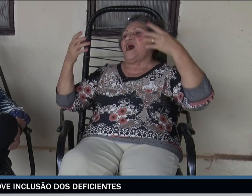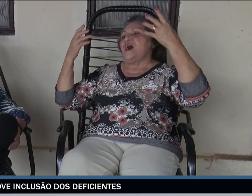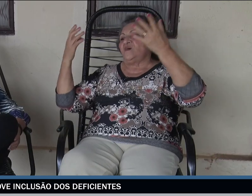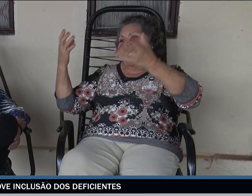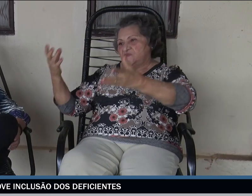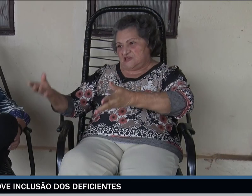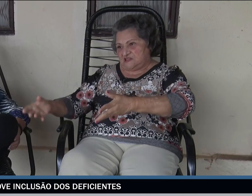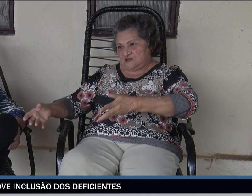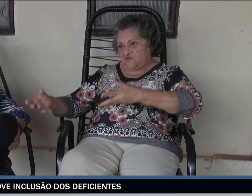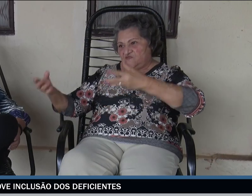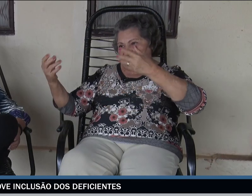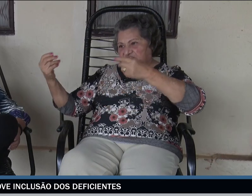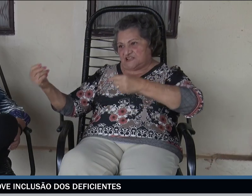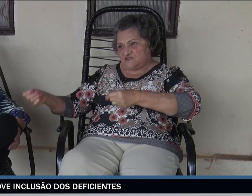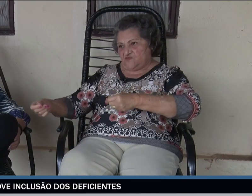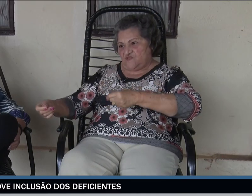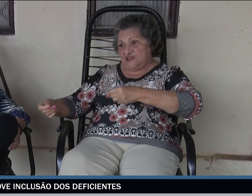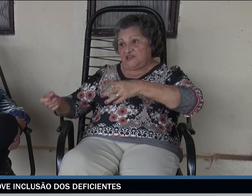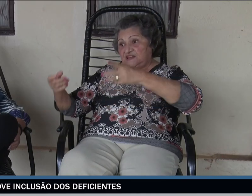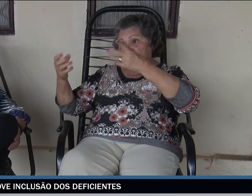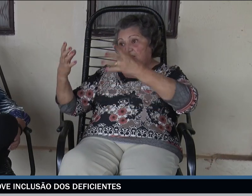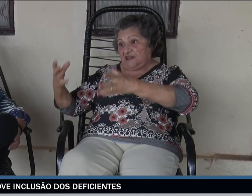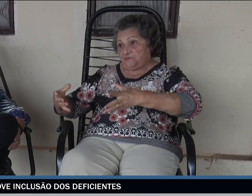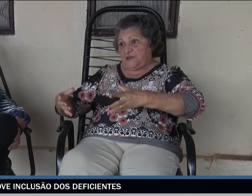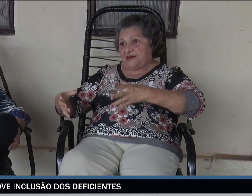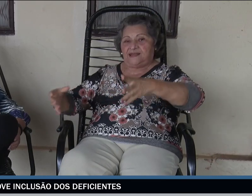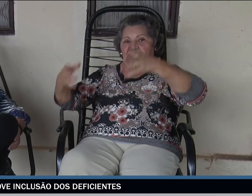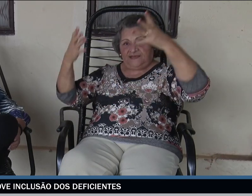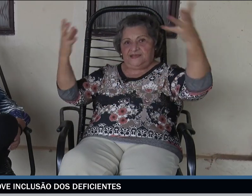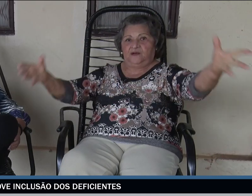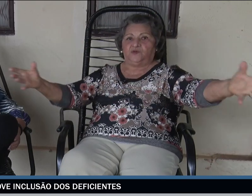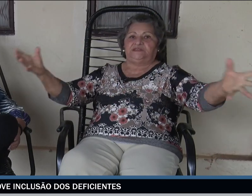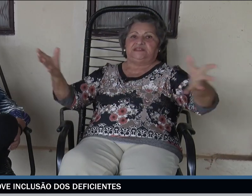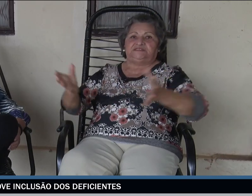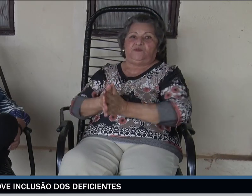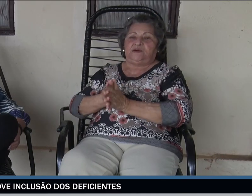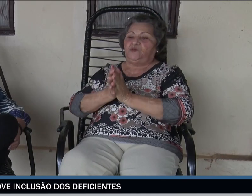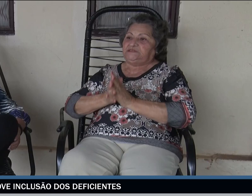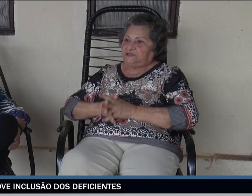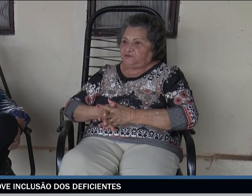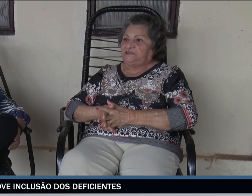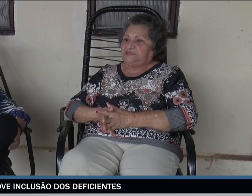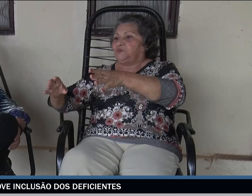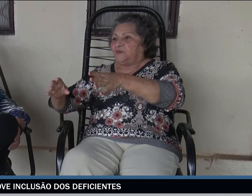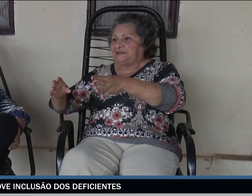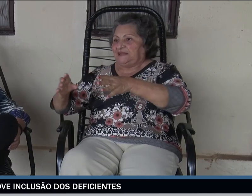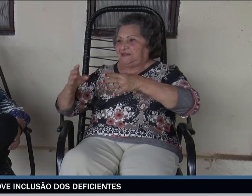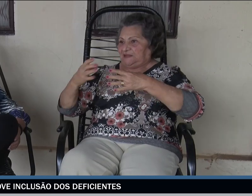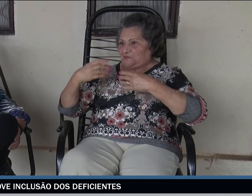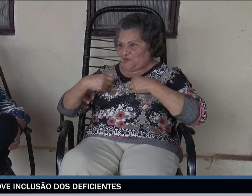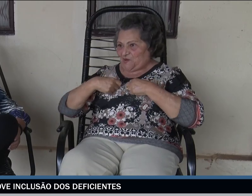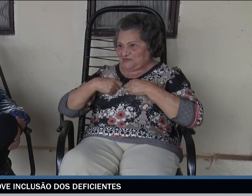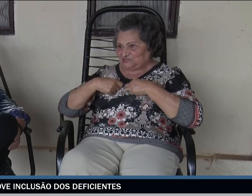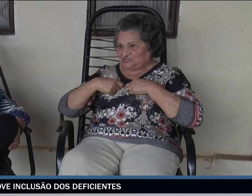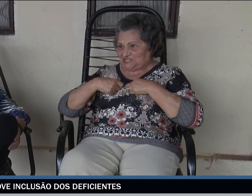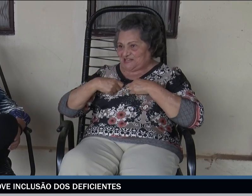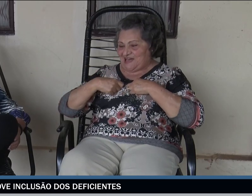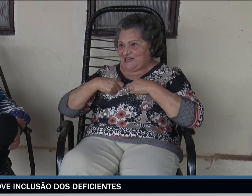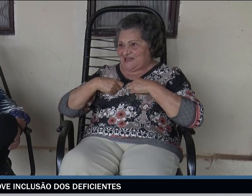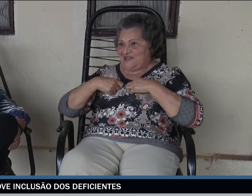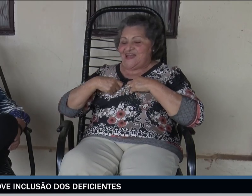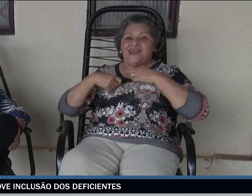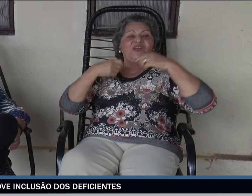o carro, querer conversar com ela e ela parar. Aí ia acontecer uma coisa ruim. Quando ela demora